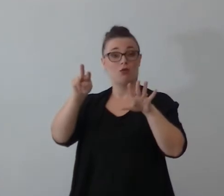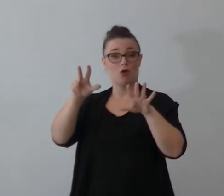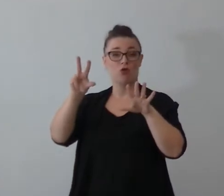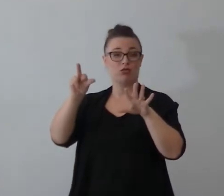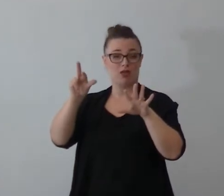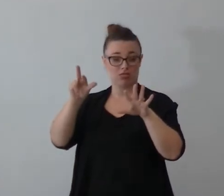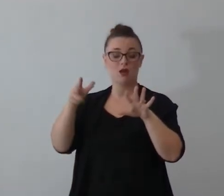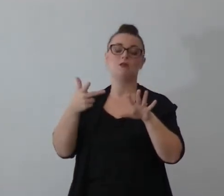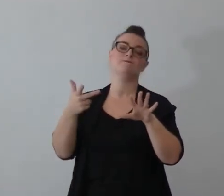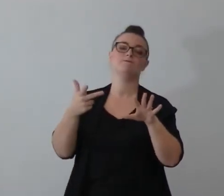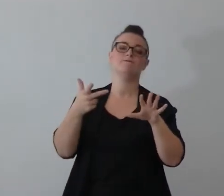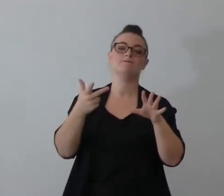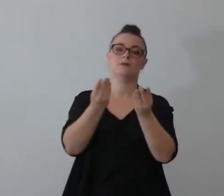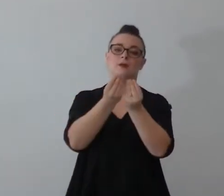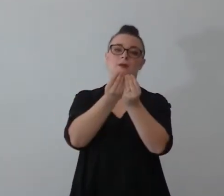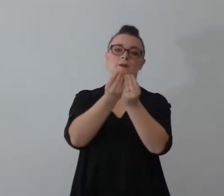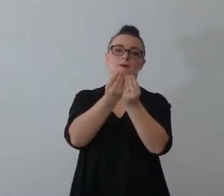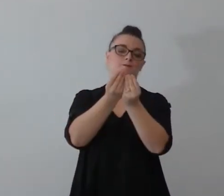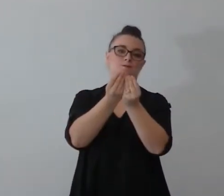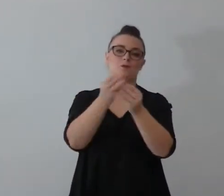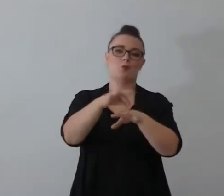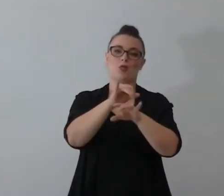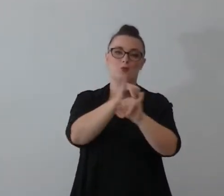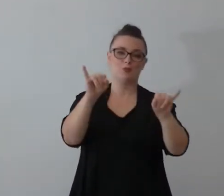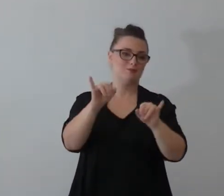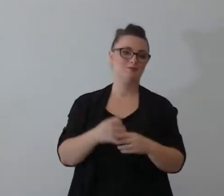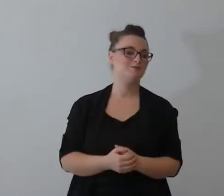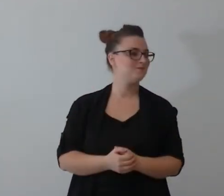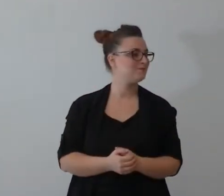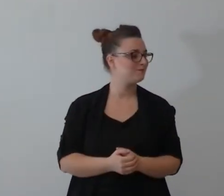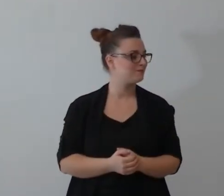provesti di chiedere Marco vabbè ma che c'entra con il capitolo 3 di Ruth eh